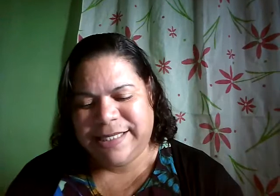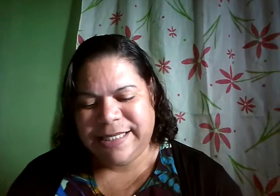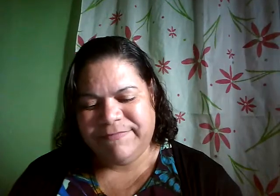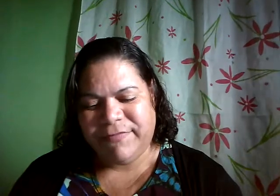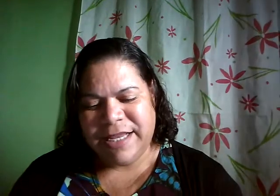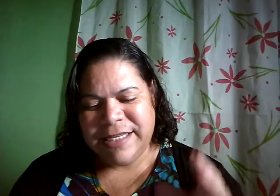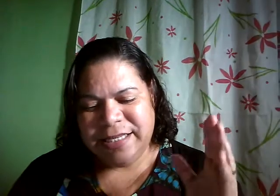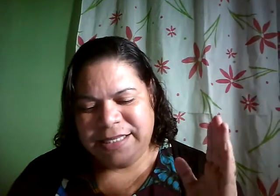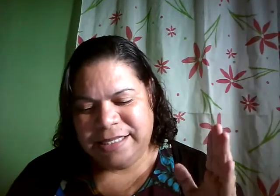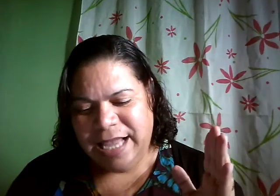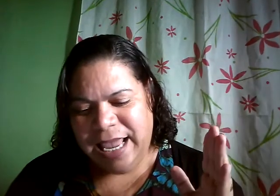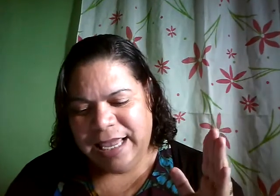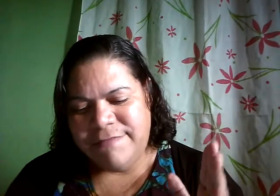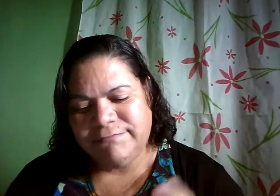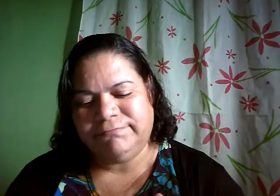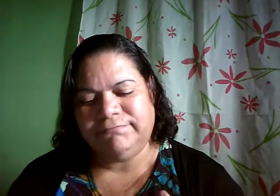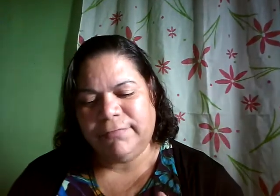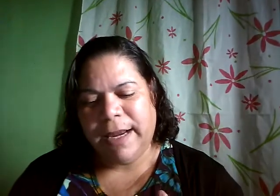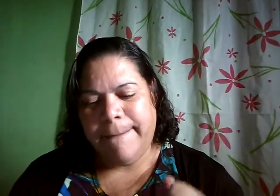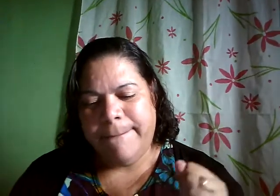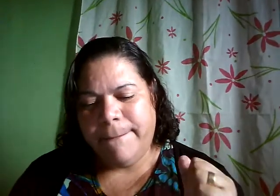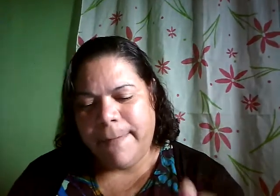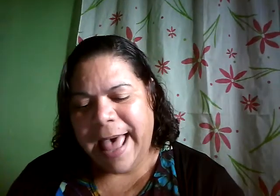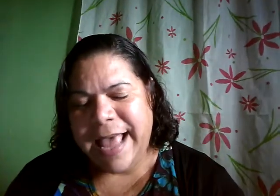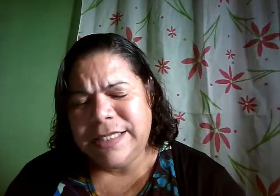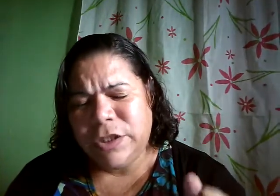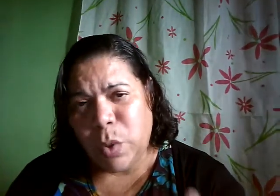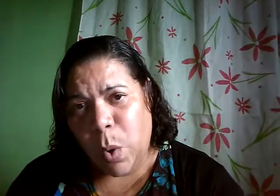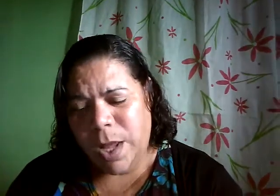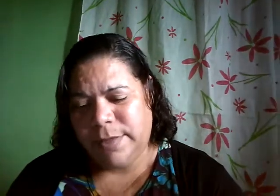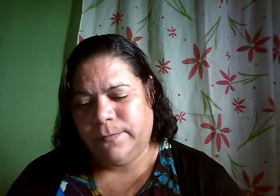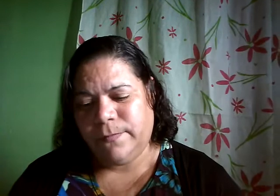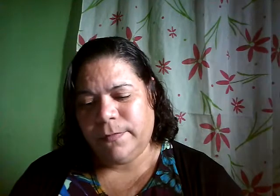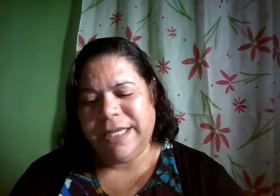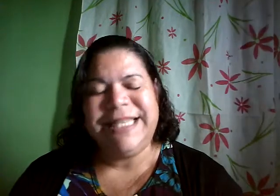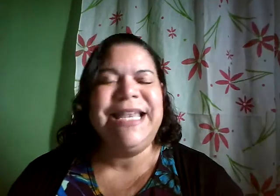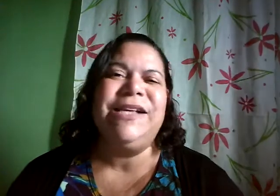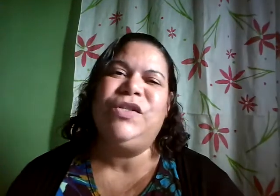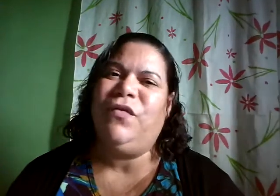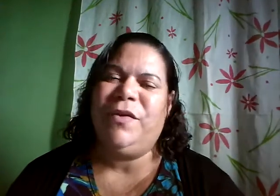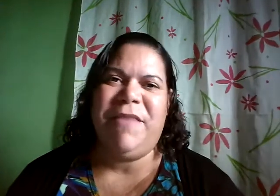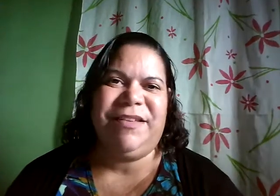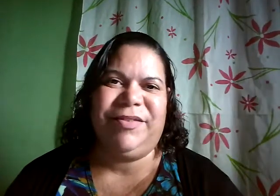sem mais dor nem sofrimento.